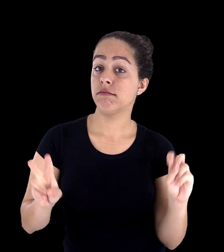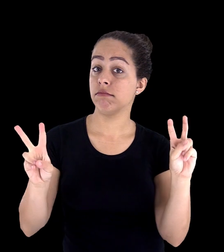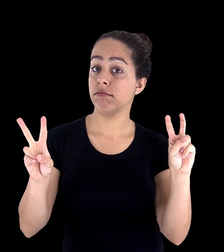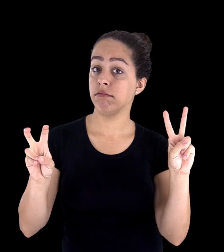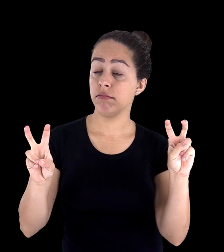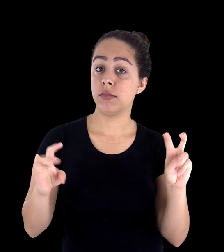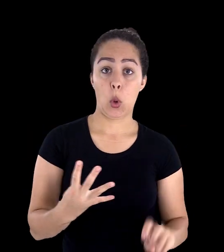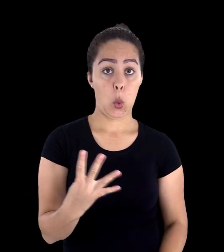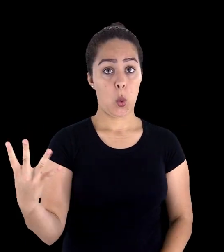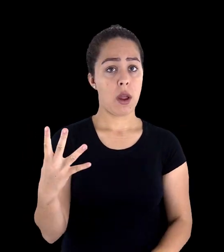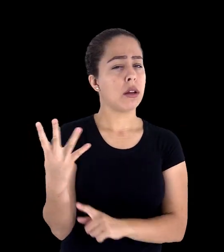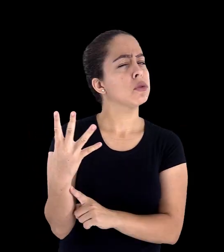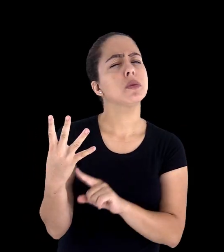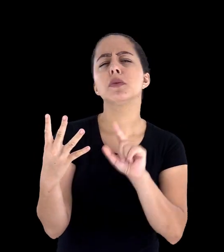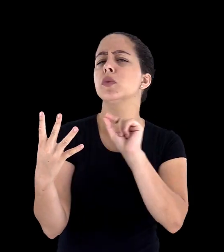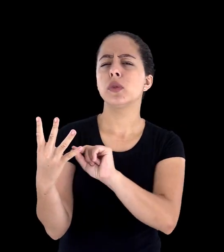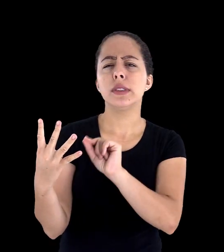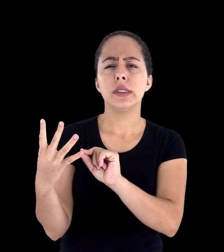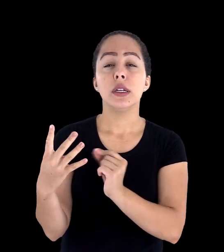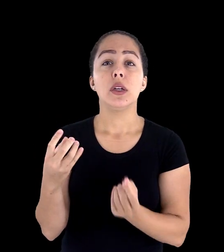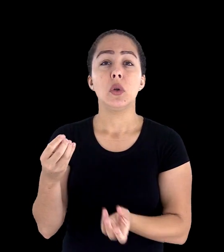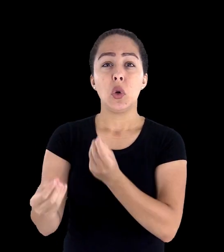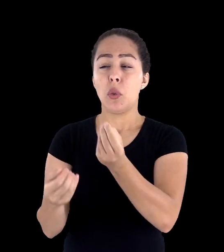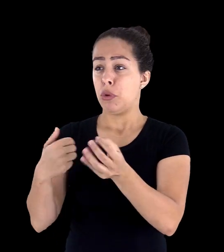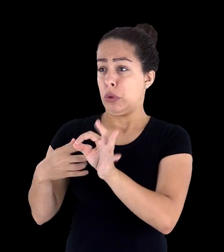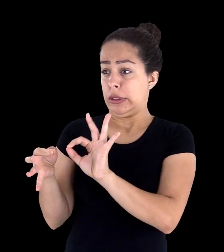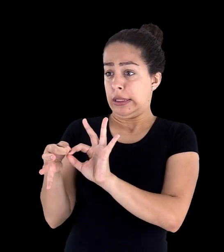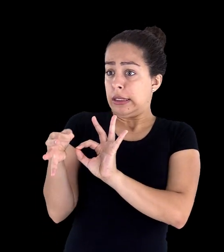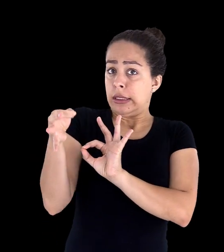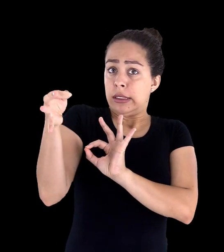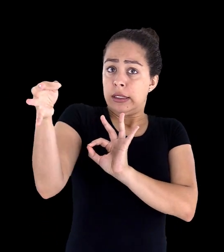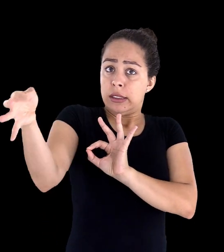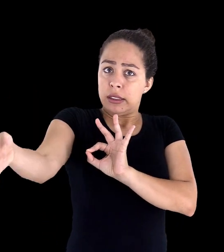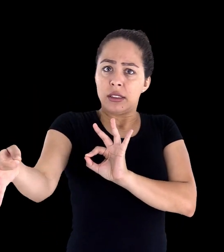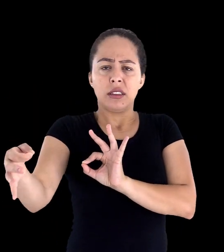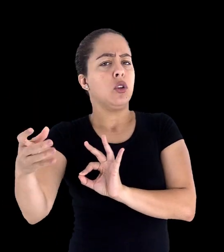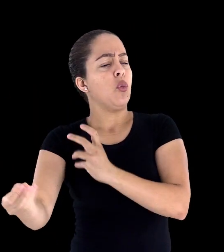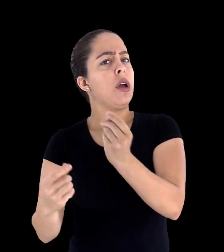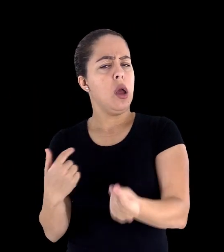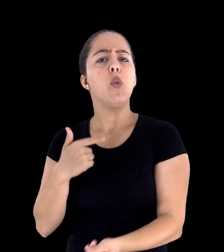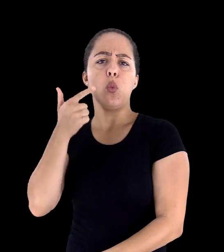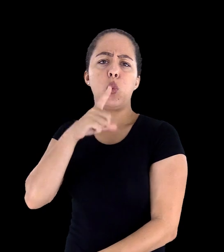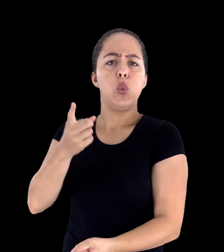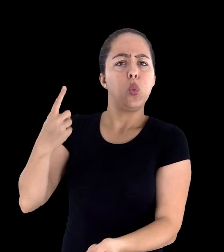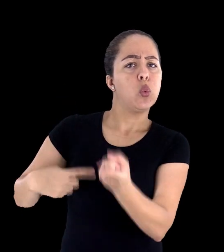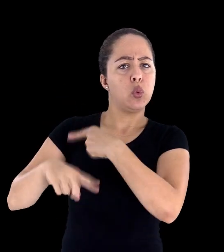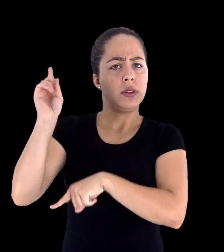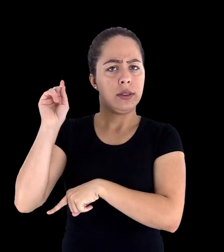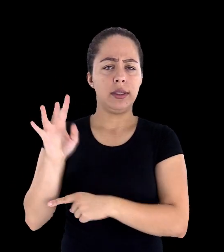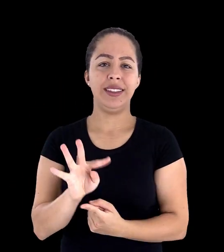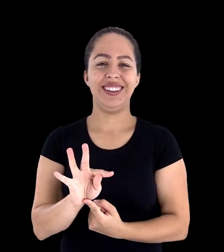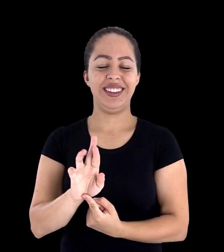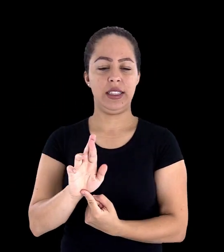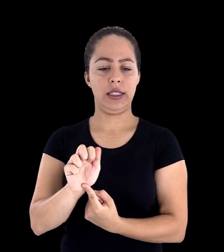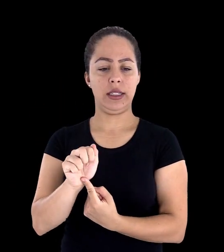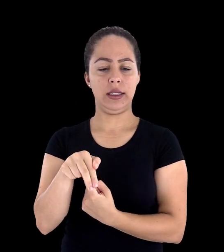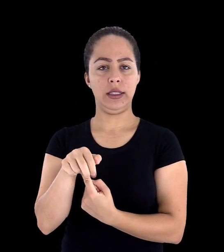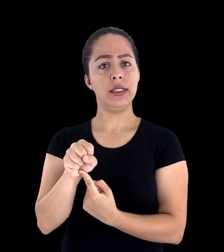A quarta dimensão se refere à superação da distância transacional. A teoria da distância transacional,